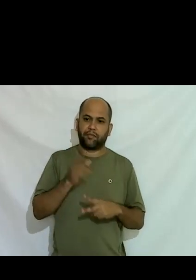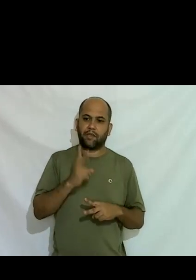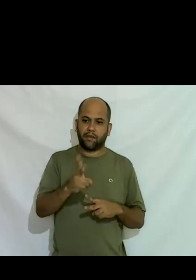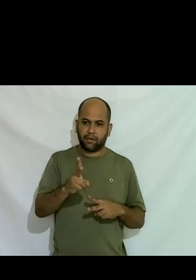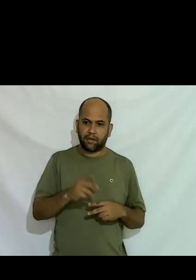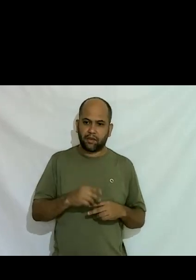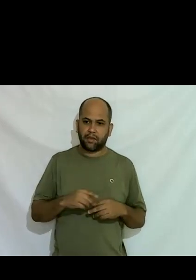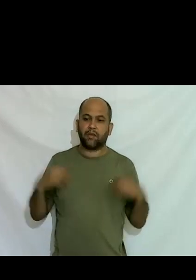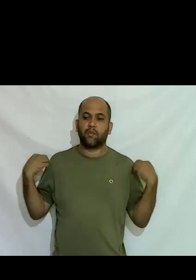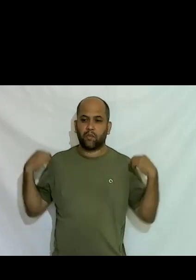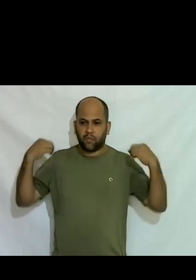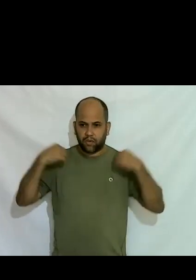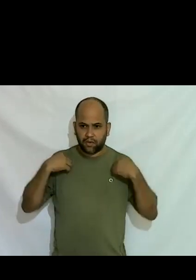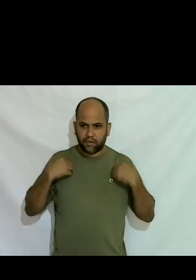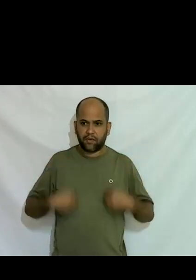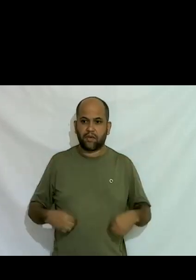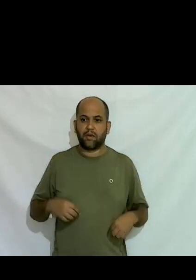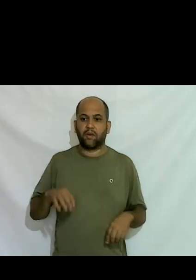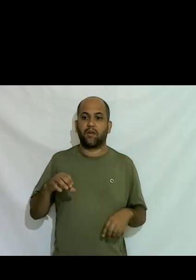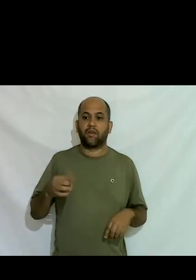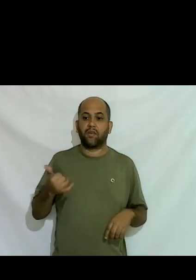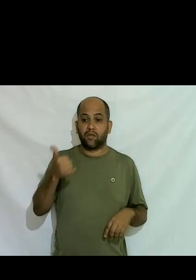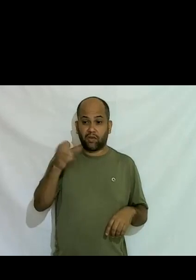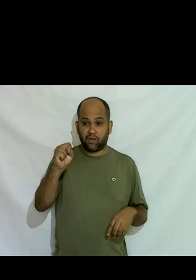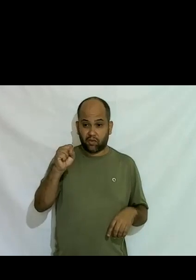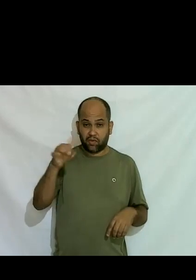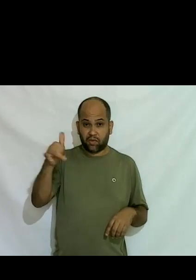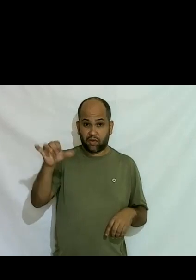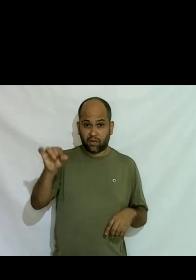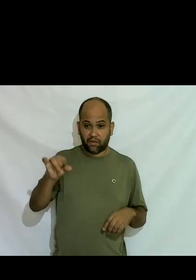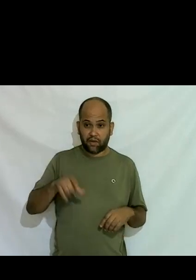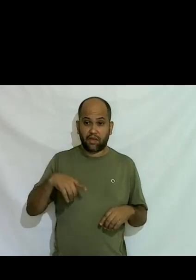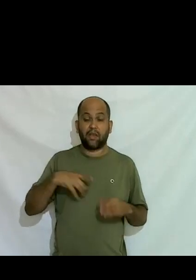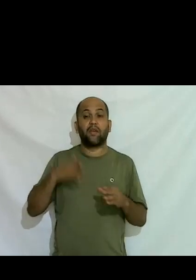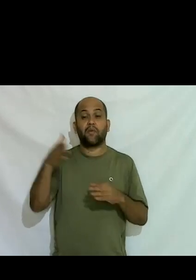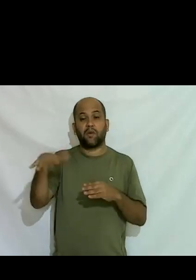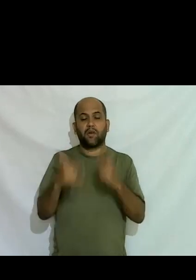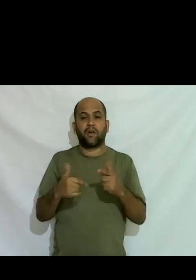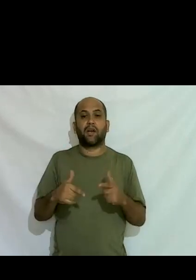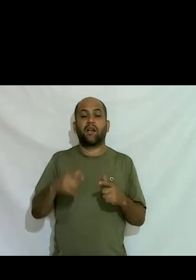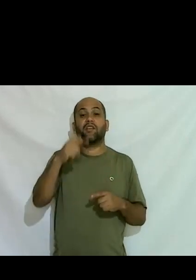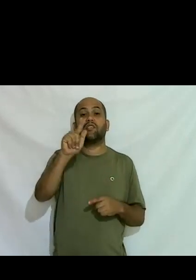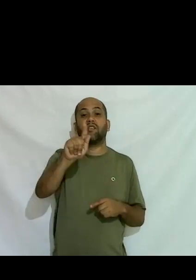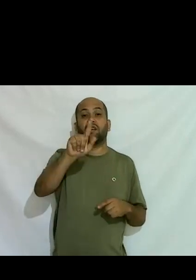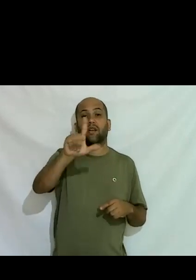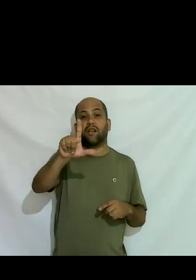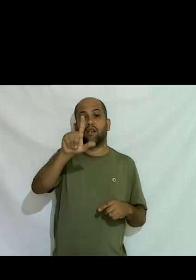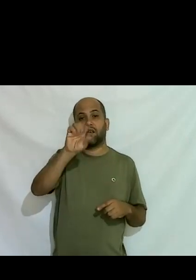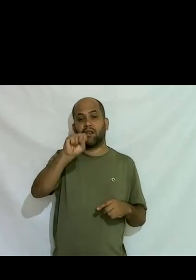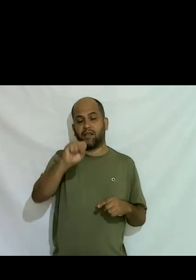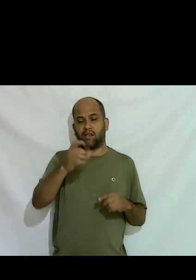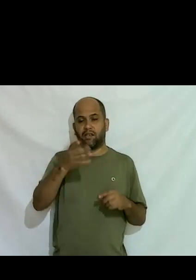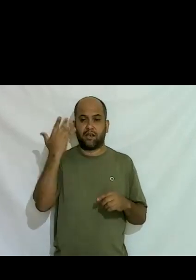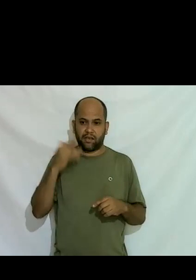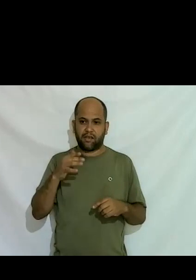de mulher com 18 ou 9 anos eu ia pra baladas na época GLS né que não existia LGBT né era